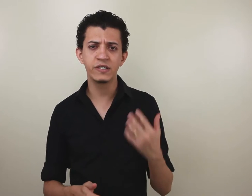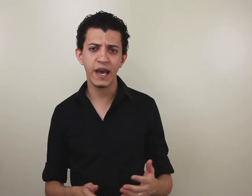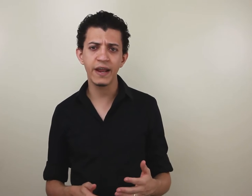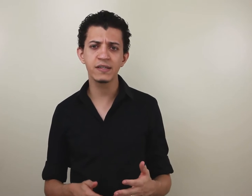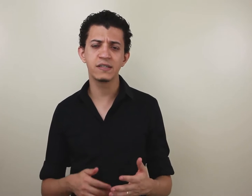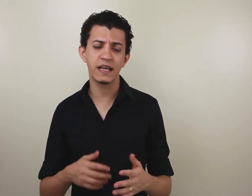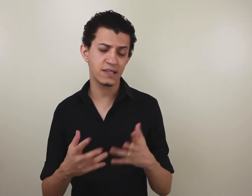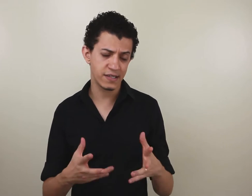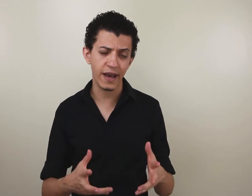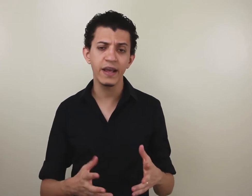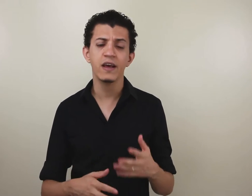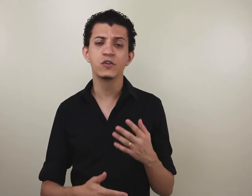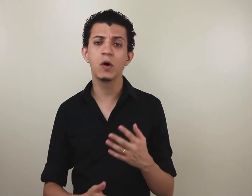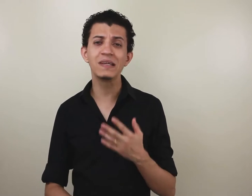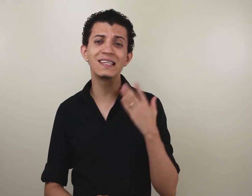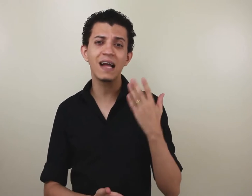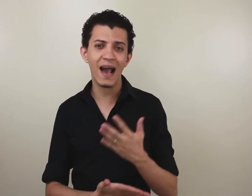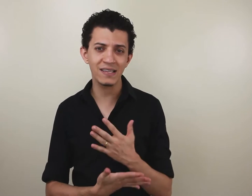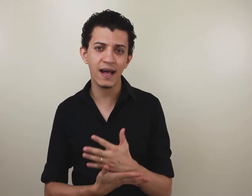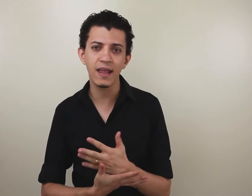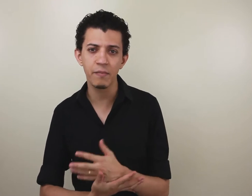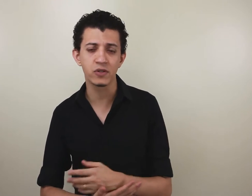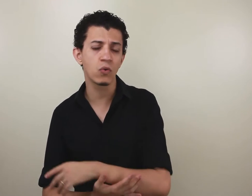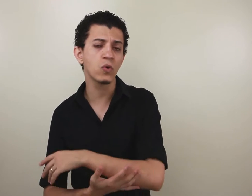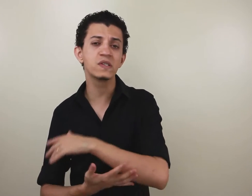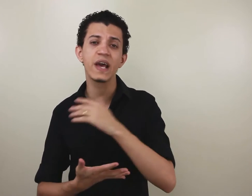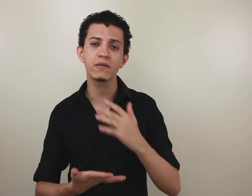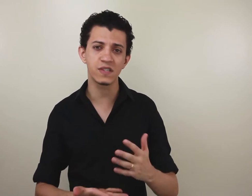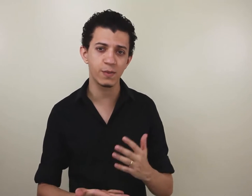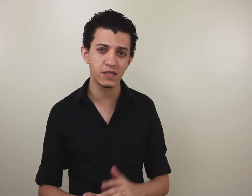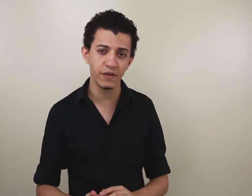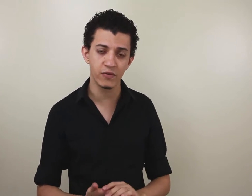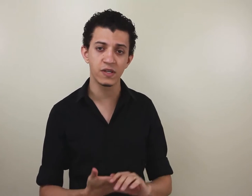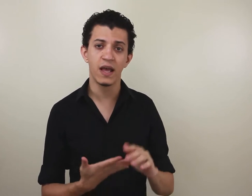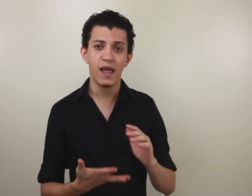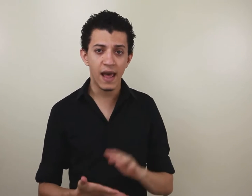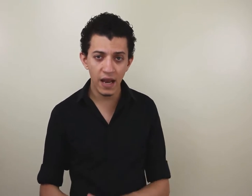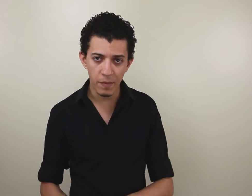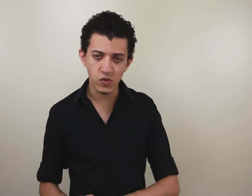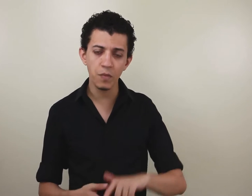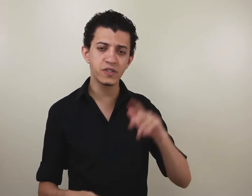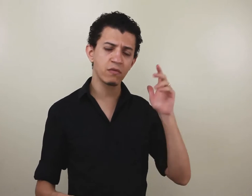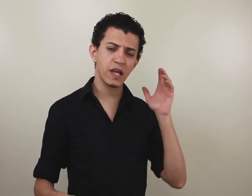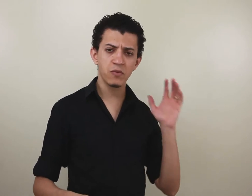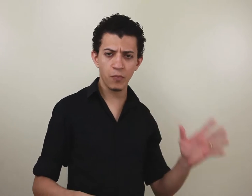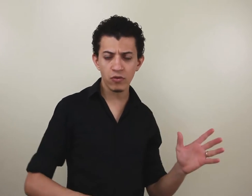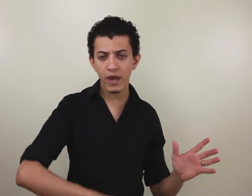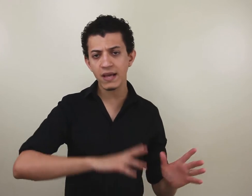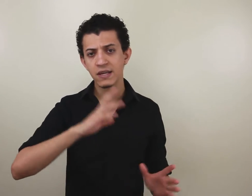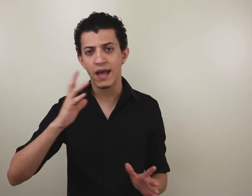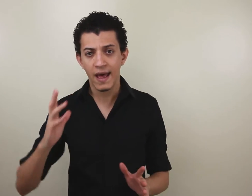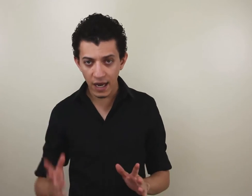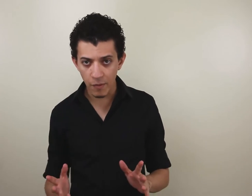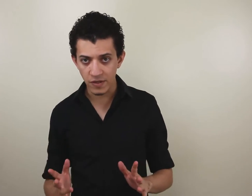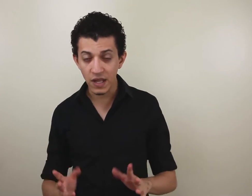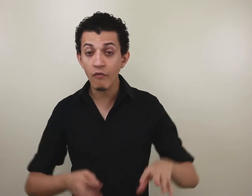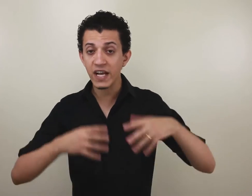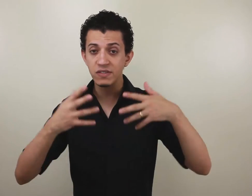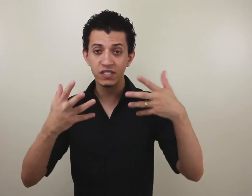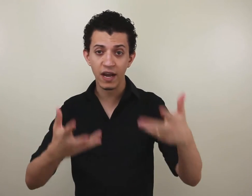de séries, dessa série, sobre sinais da Libras, ou conceitos específicos em Libras, como dizer no termo do português, em Libras. Talvez você já,